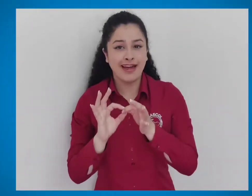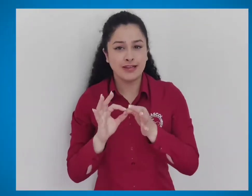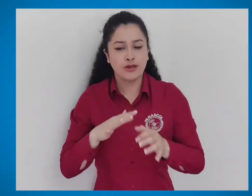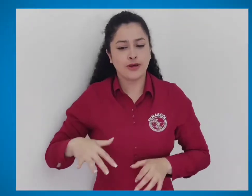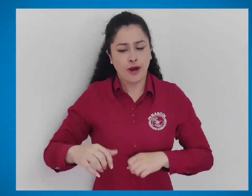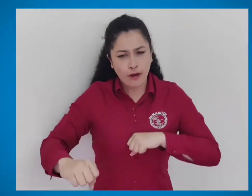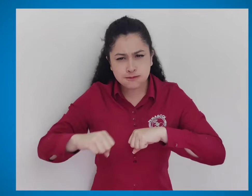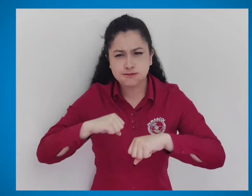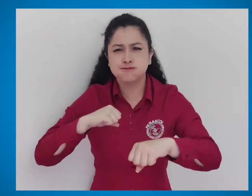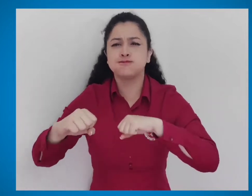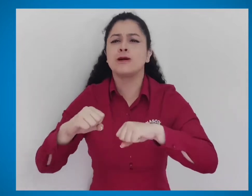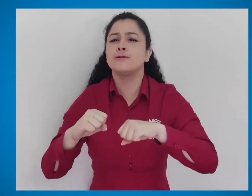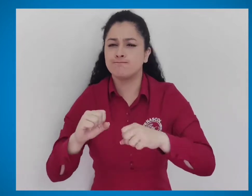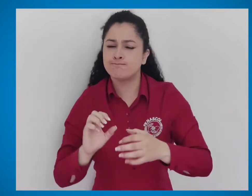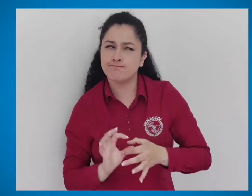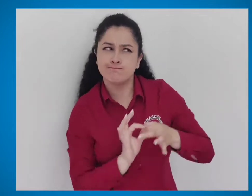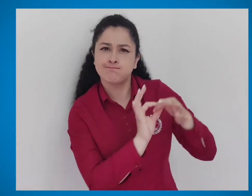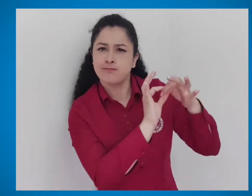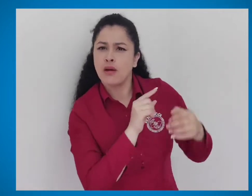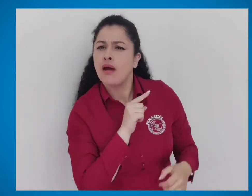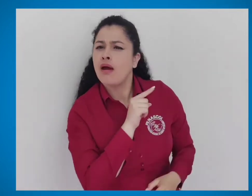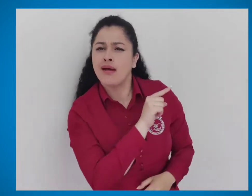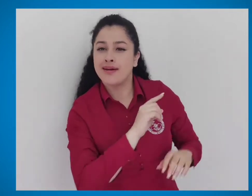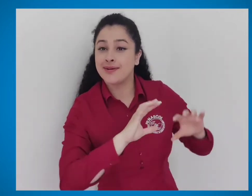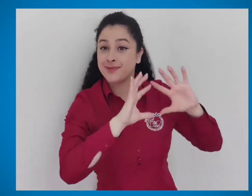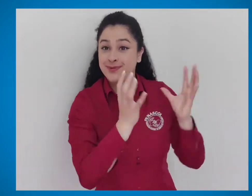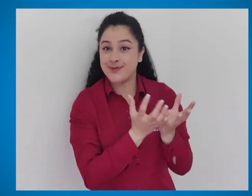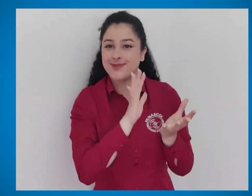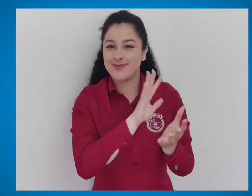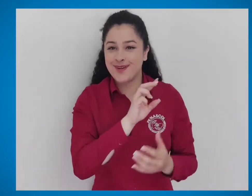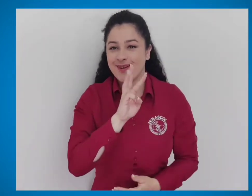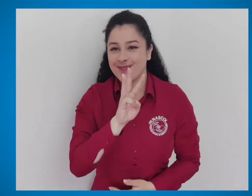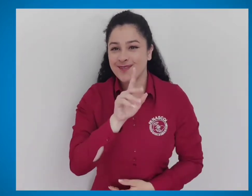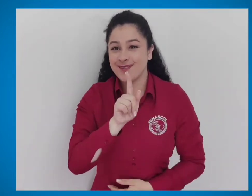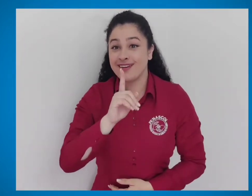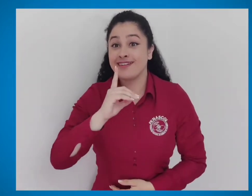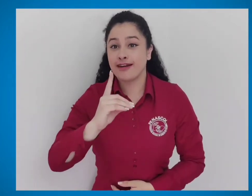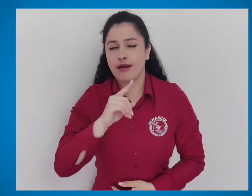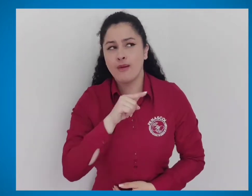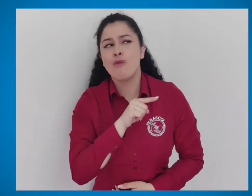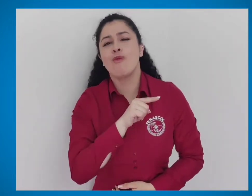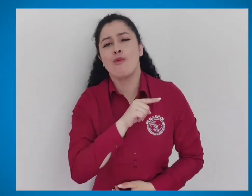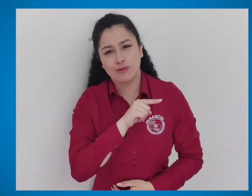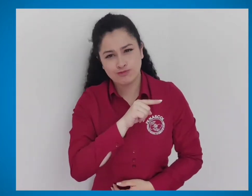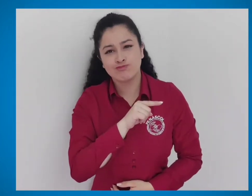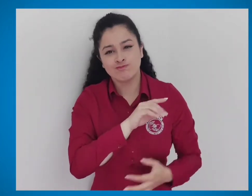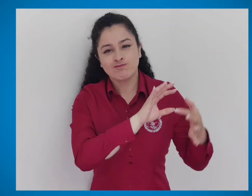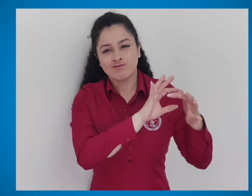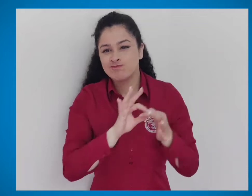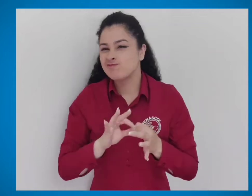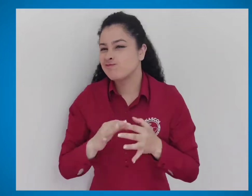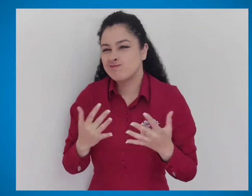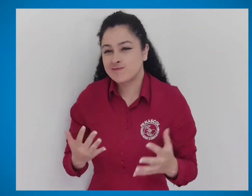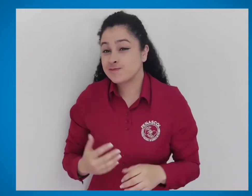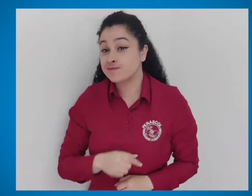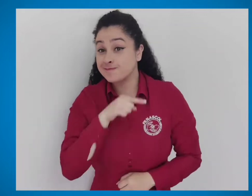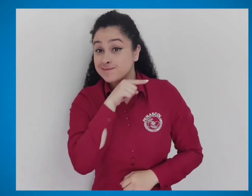FENASCOL se une a las acciones que realiza la WFD en el marco de la